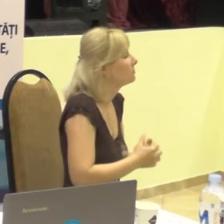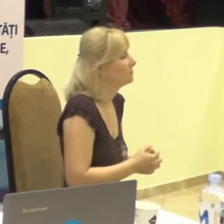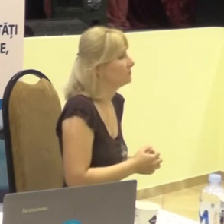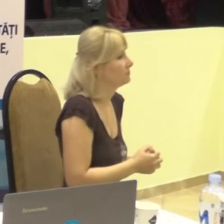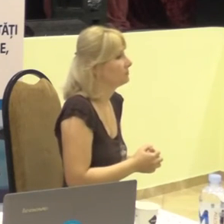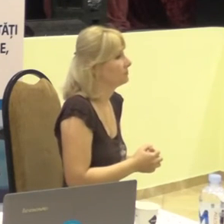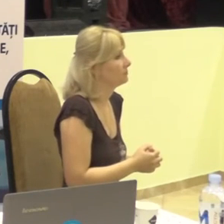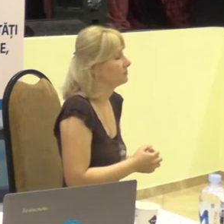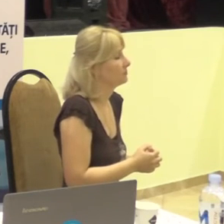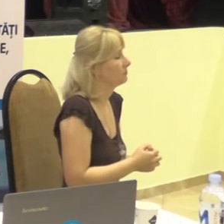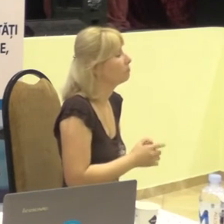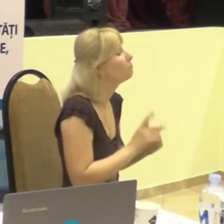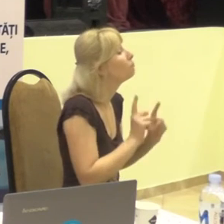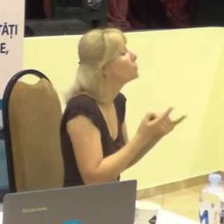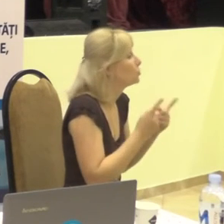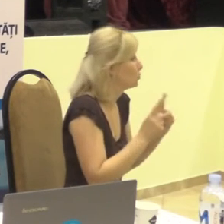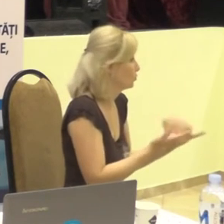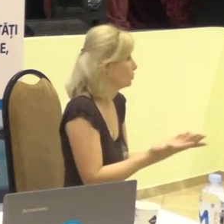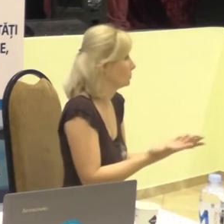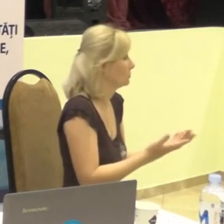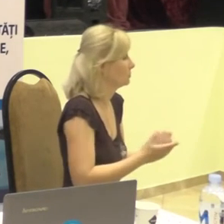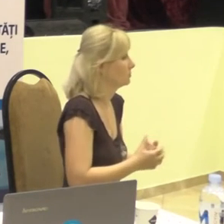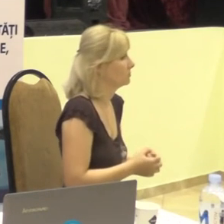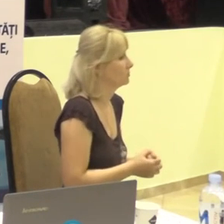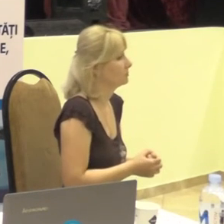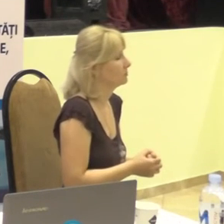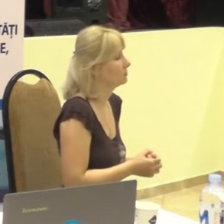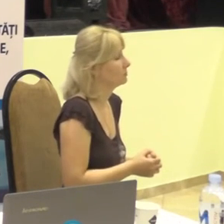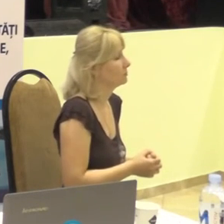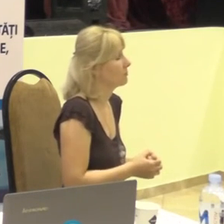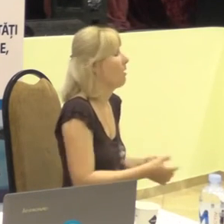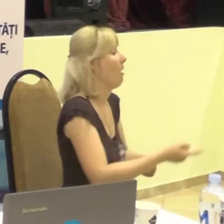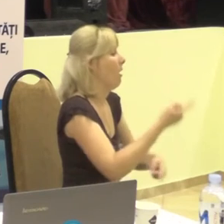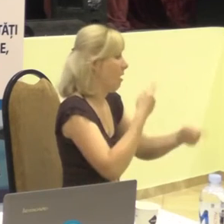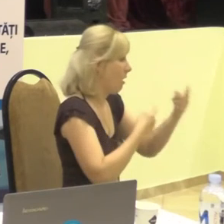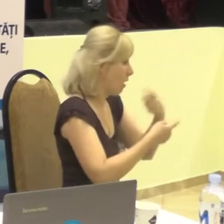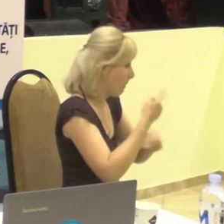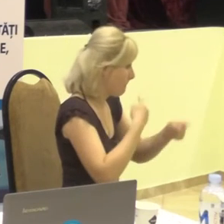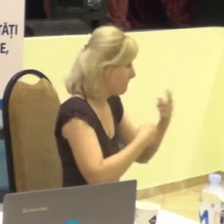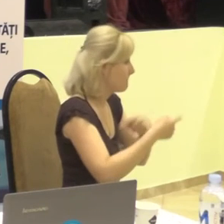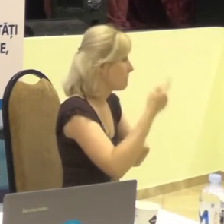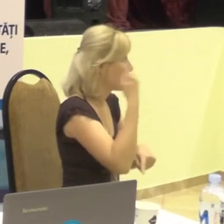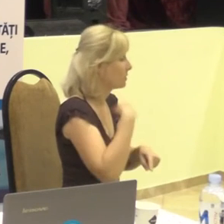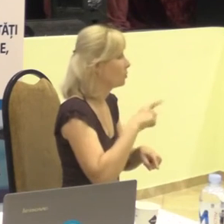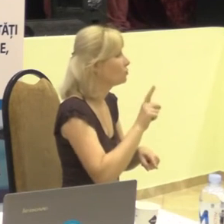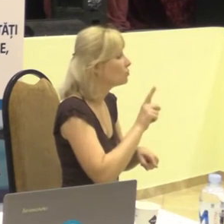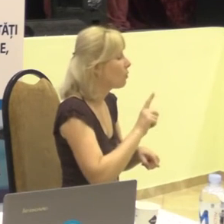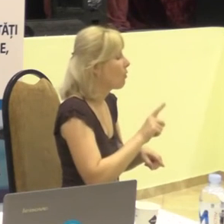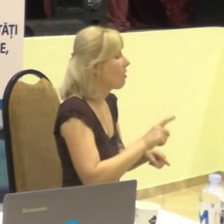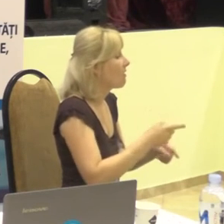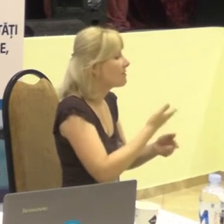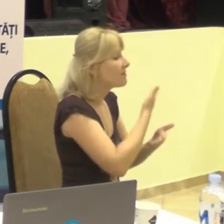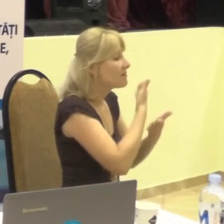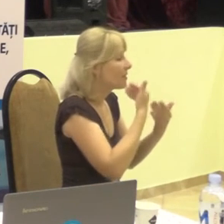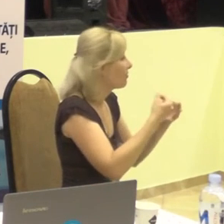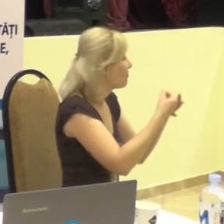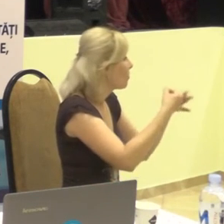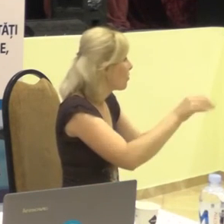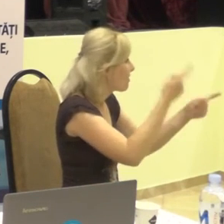De ce ne întoarcem iarăși la accesul la informație?